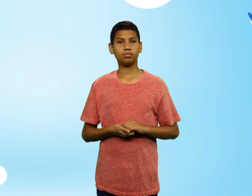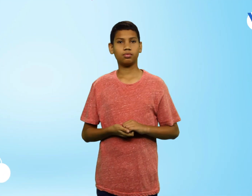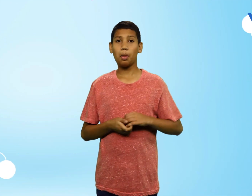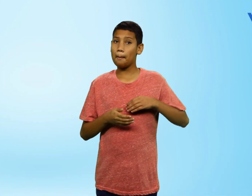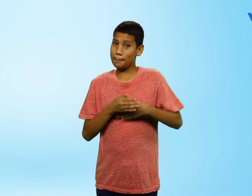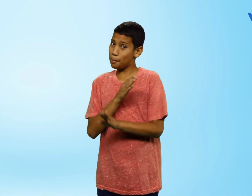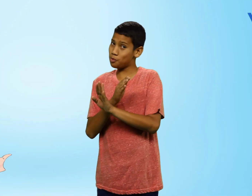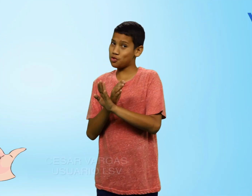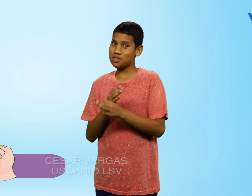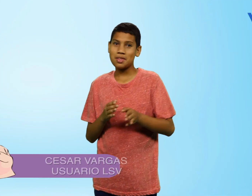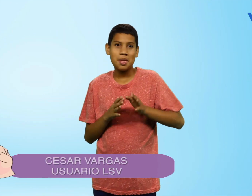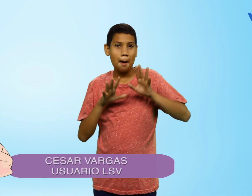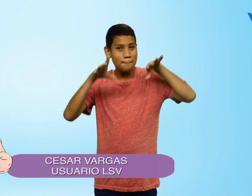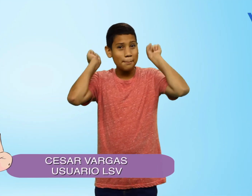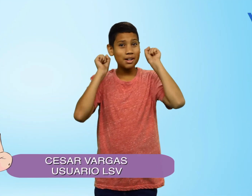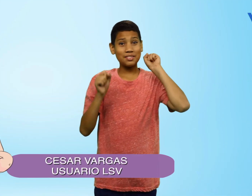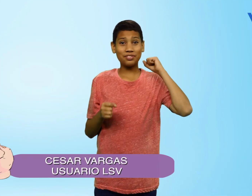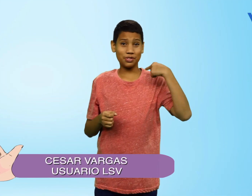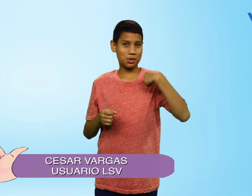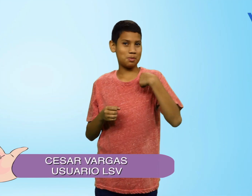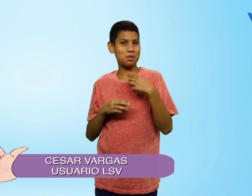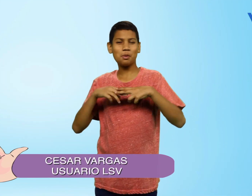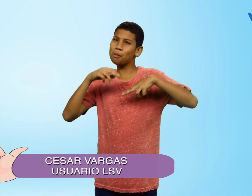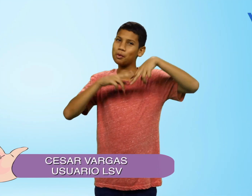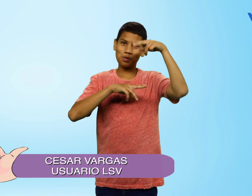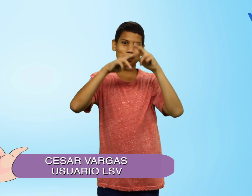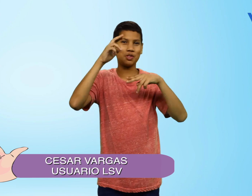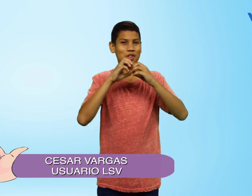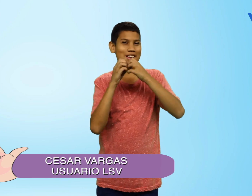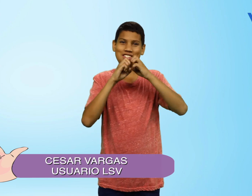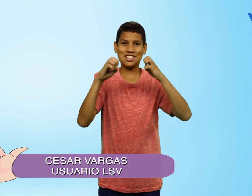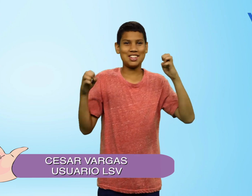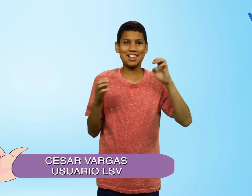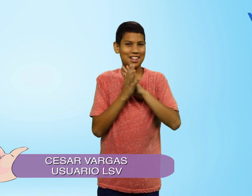Vamos, aprende conmigo a construir oraciones en lengua de señas.